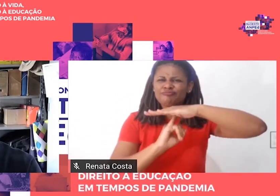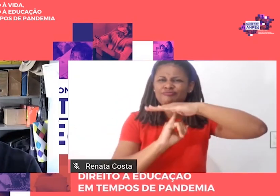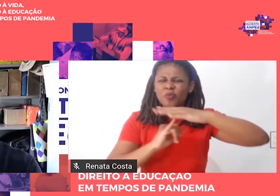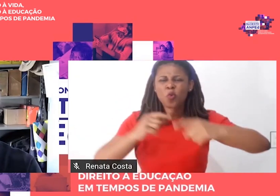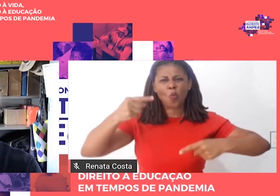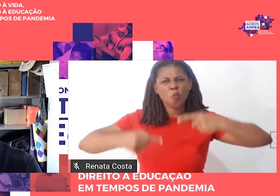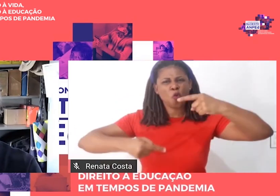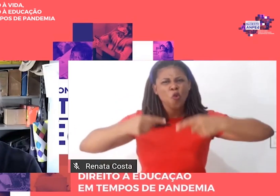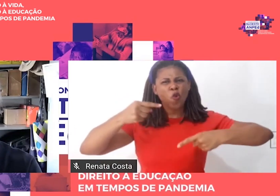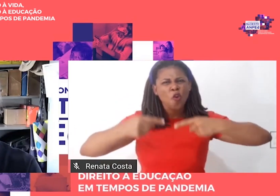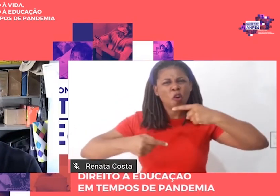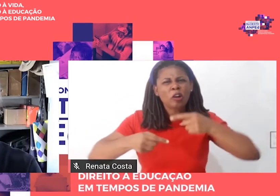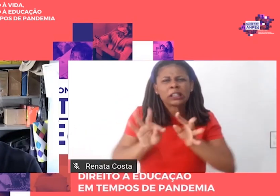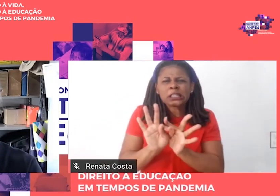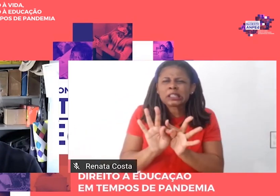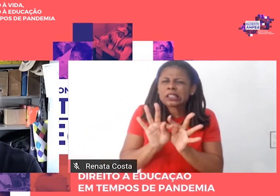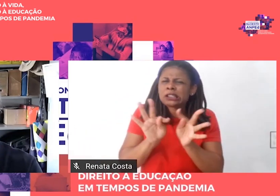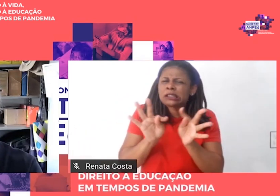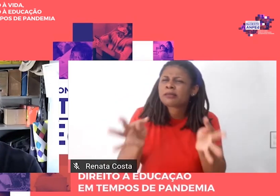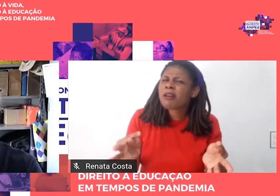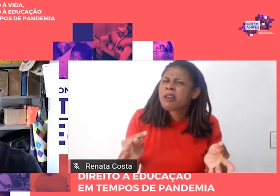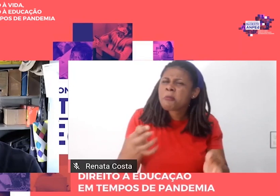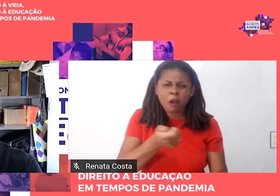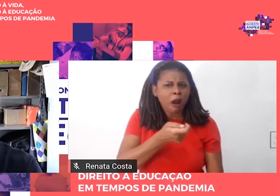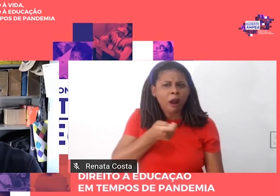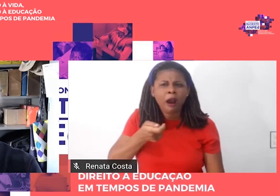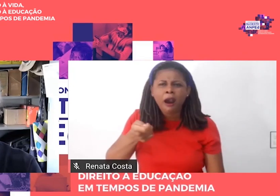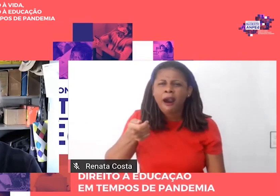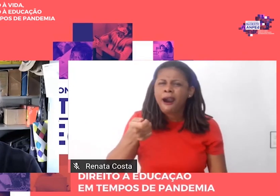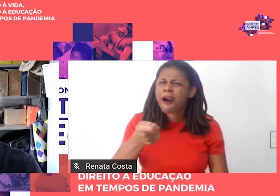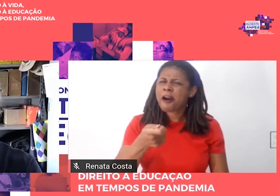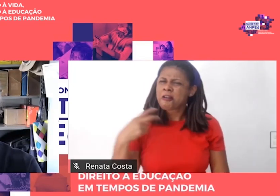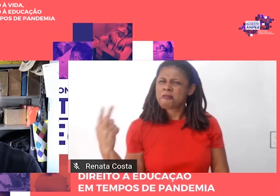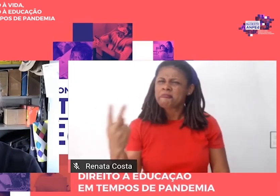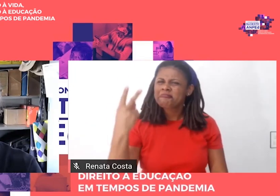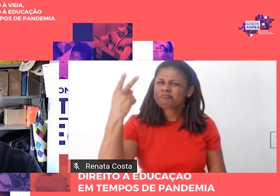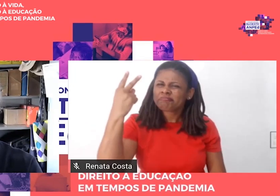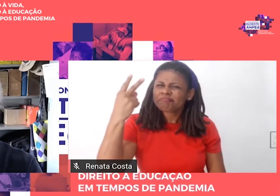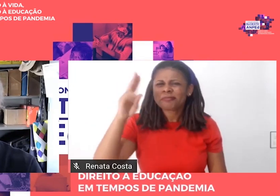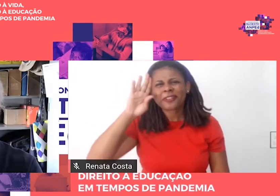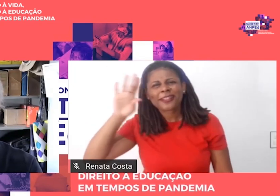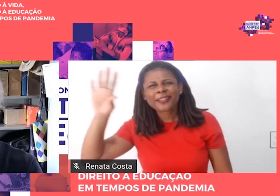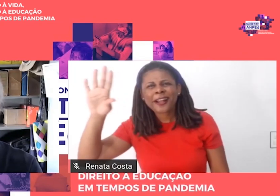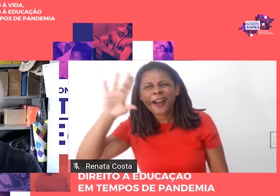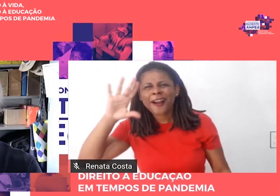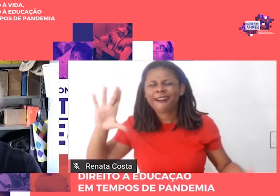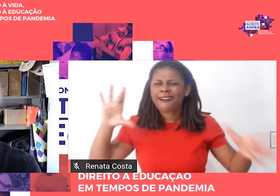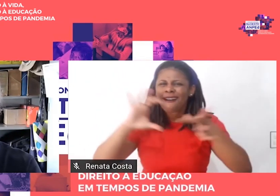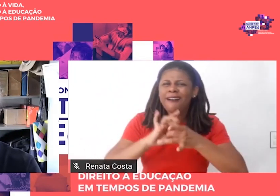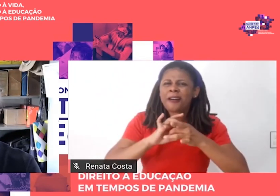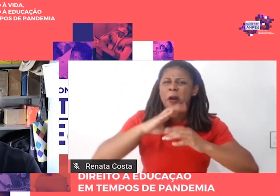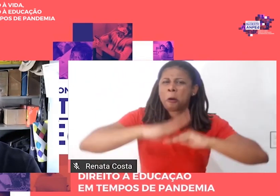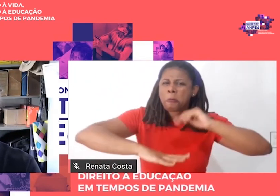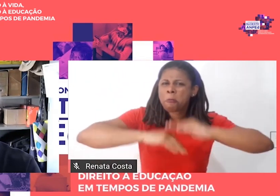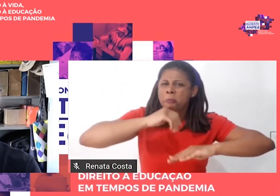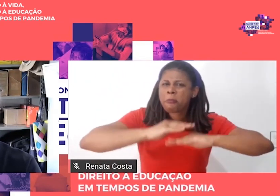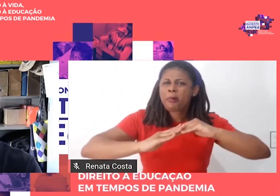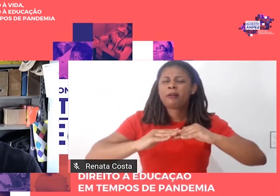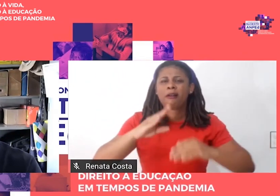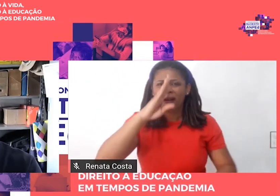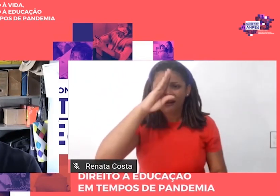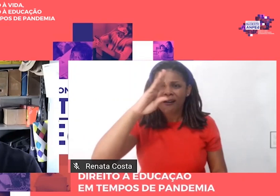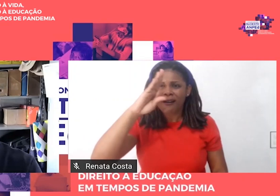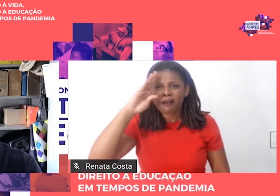rara e virtuosa da teoria com a prática acadêmica. Como se não bastasse a coordenação